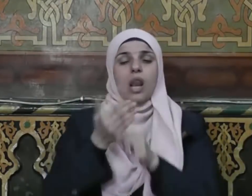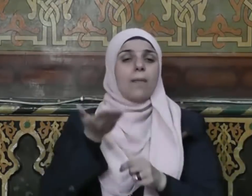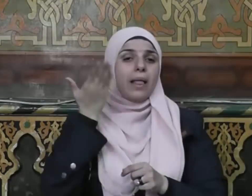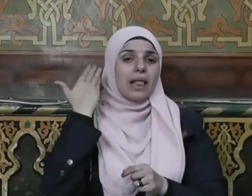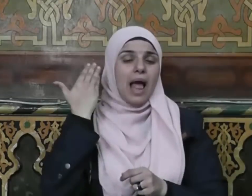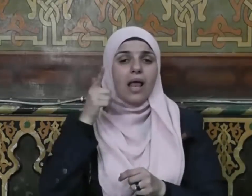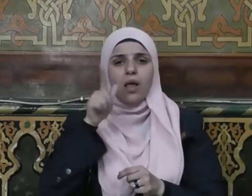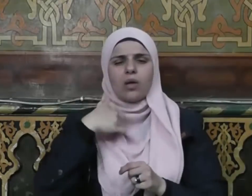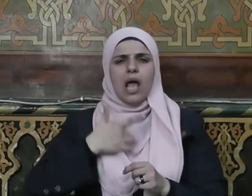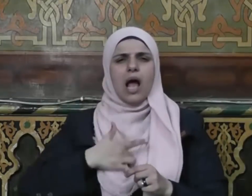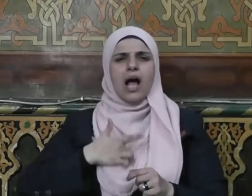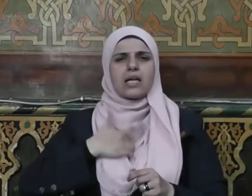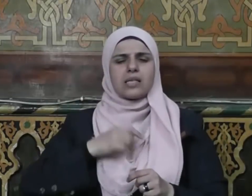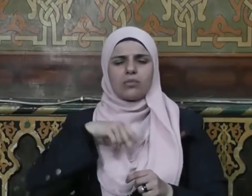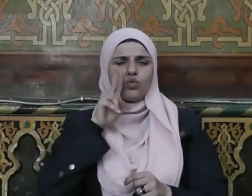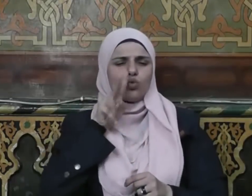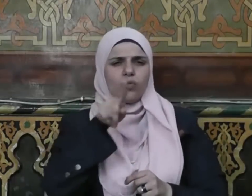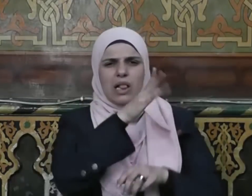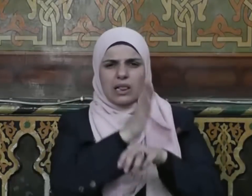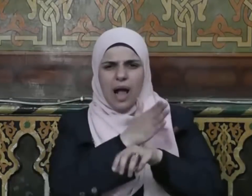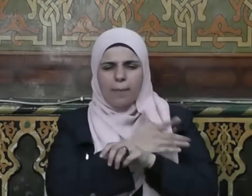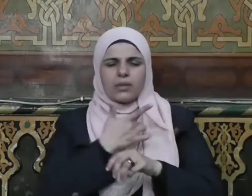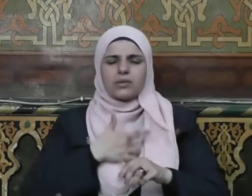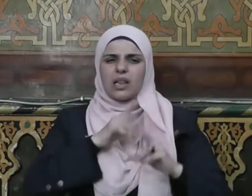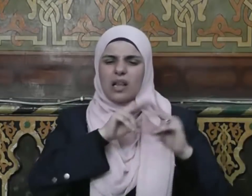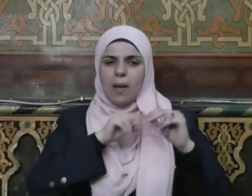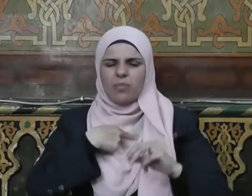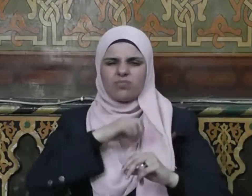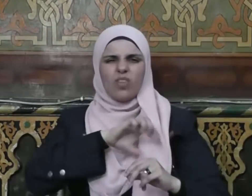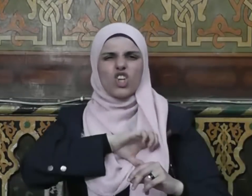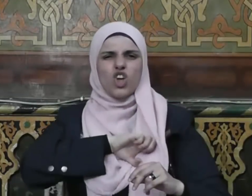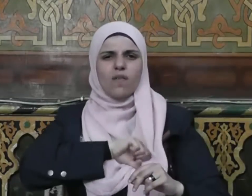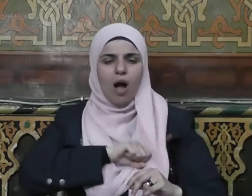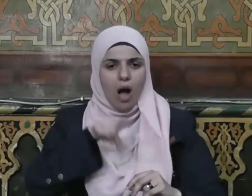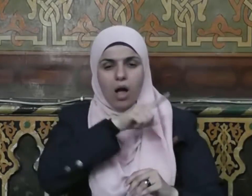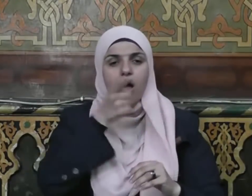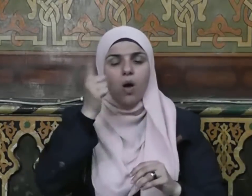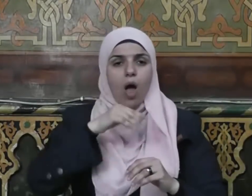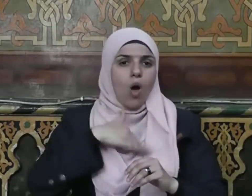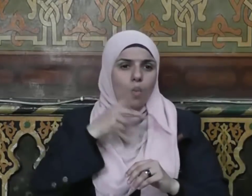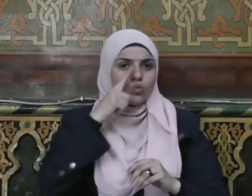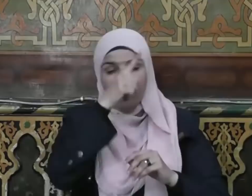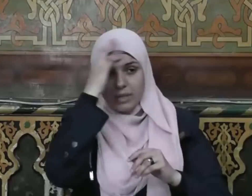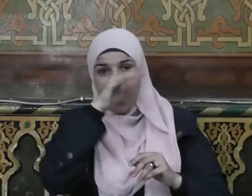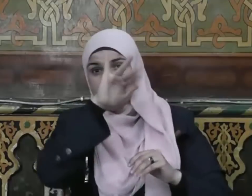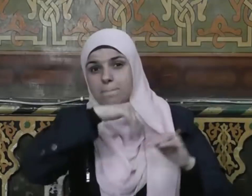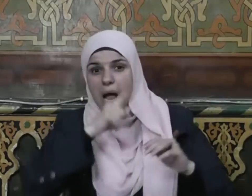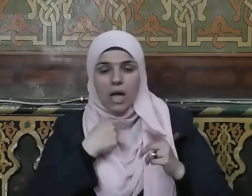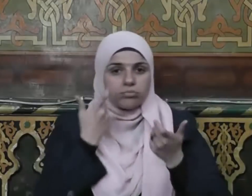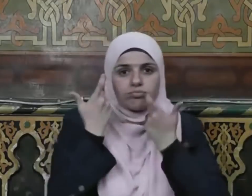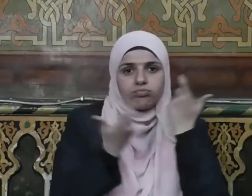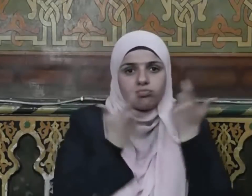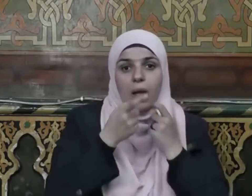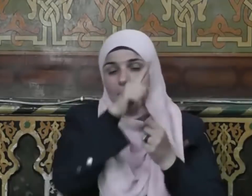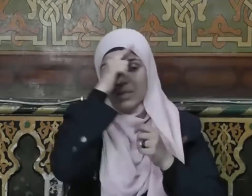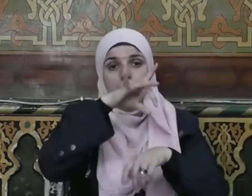وسلم يشعر بآلامهم ويشفق عليهم ويتفقد غائبهم ويزور